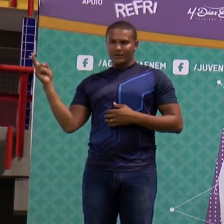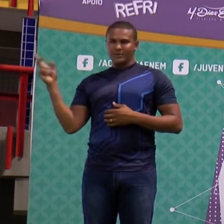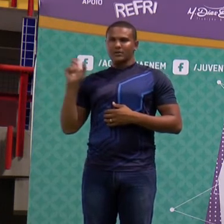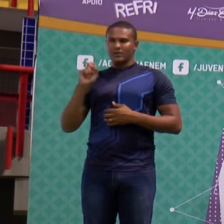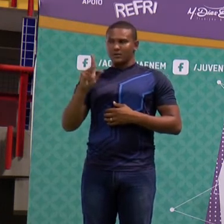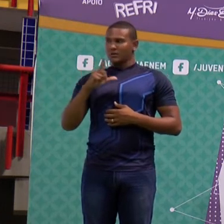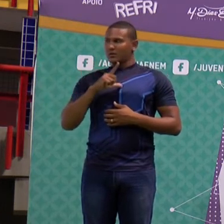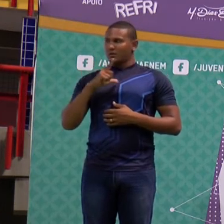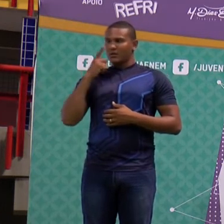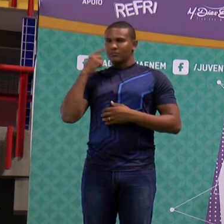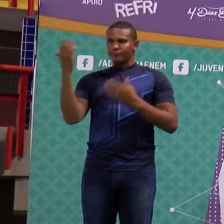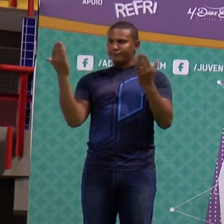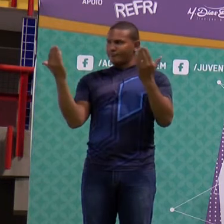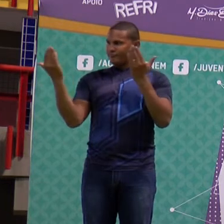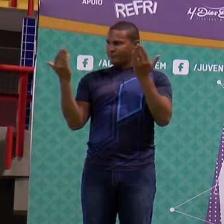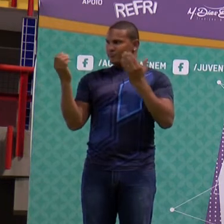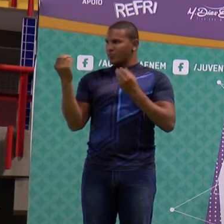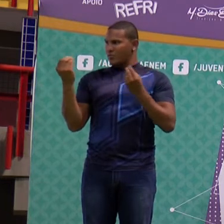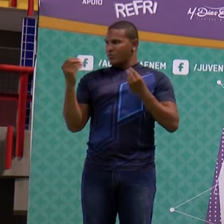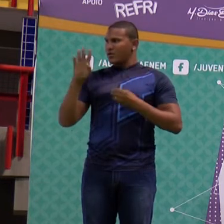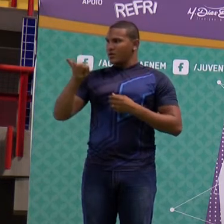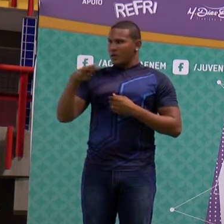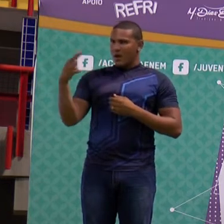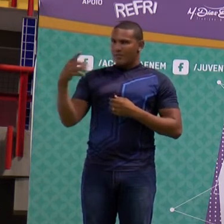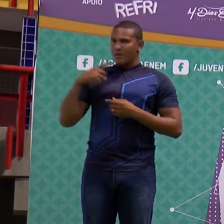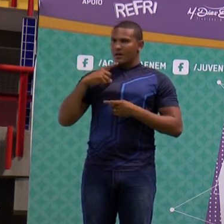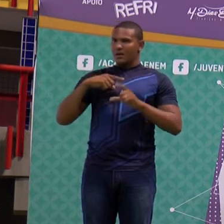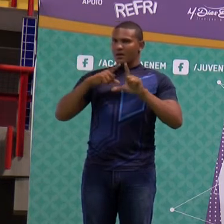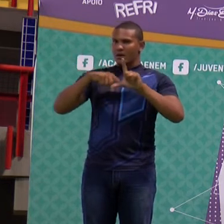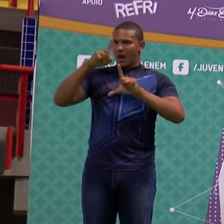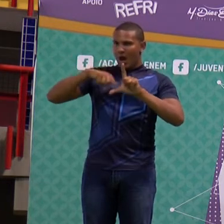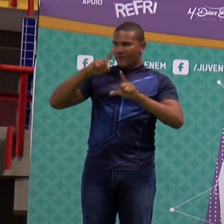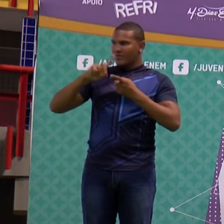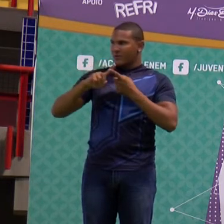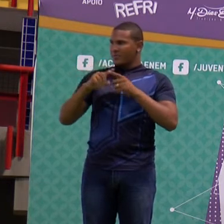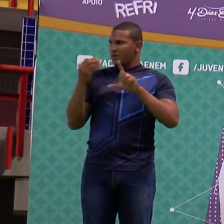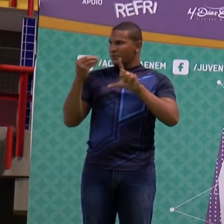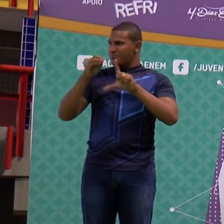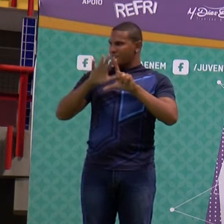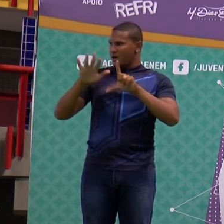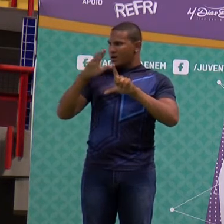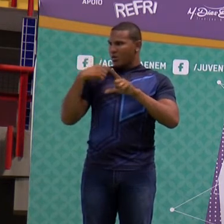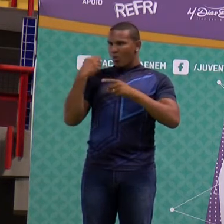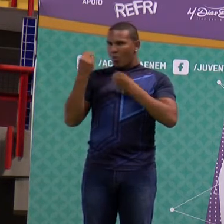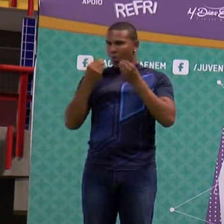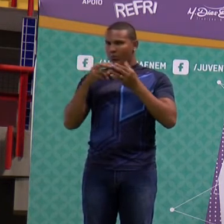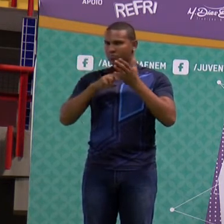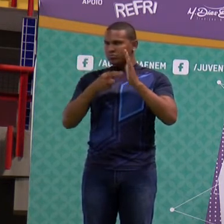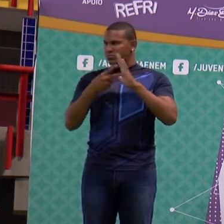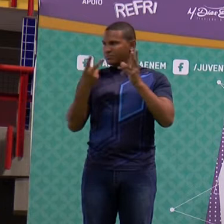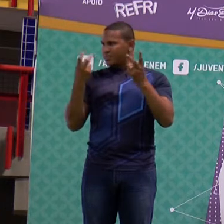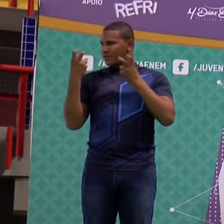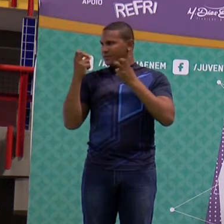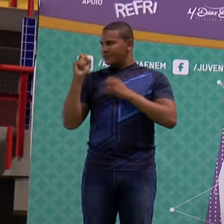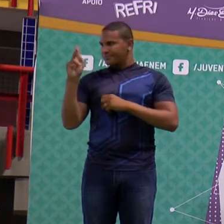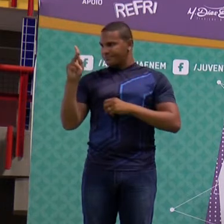informações através de tabelas, gráficos e imagens. Perceba que